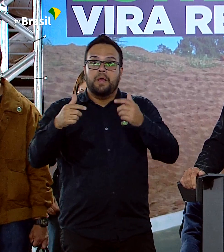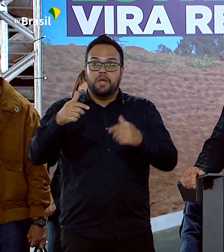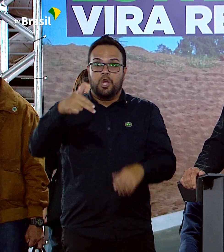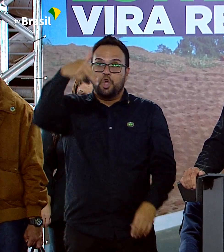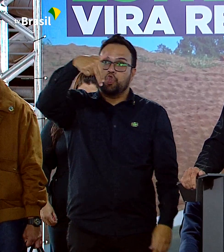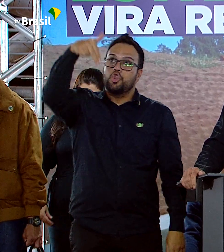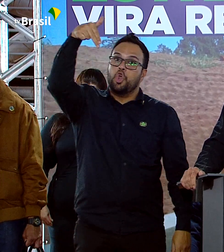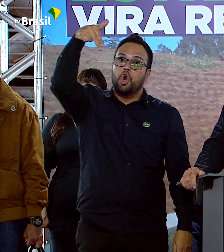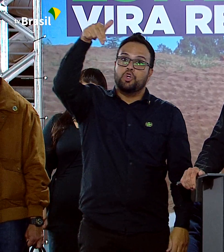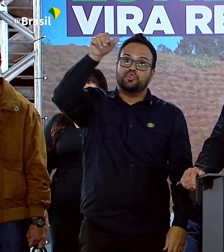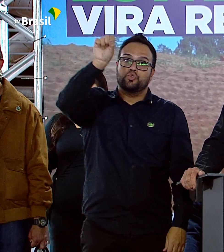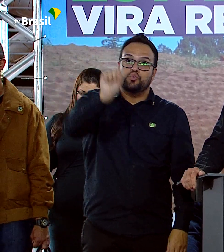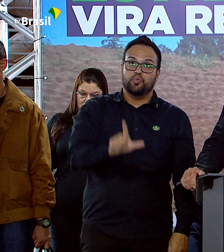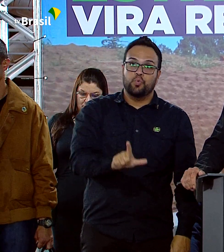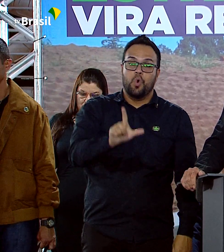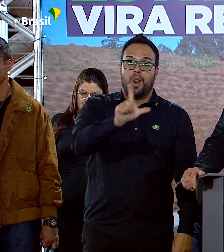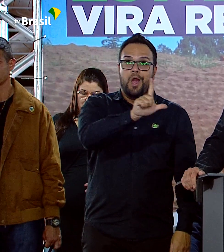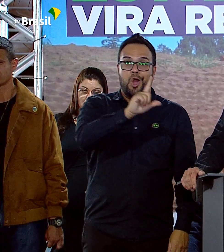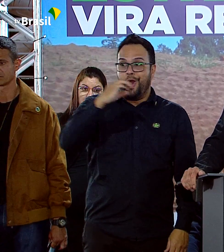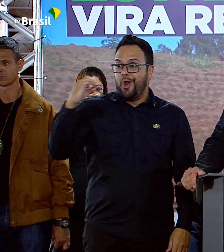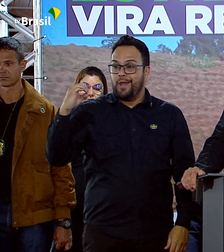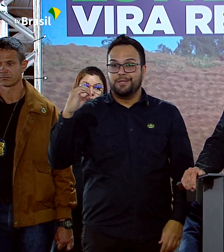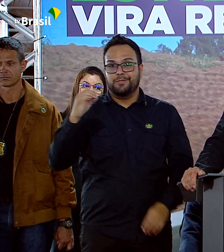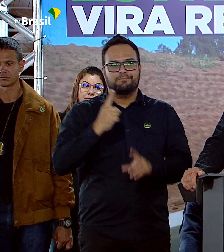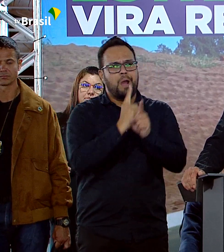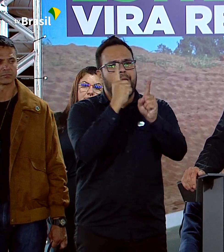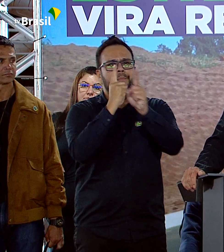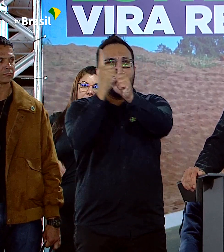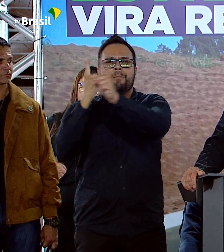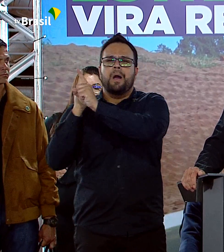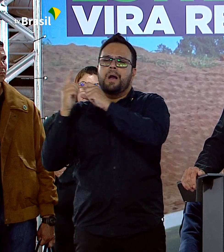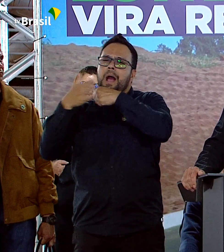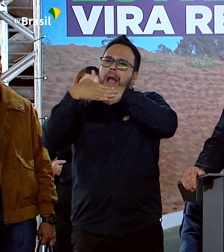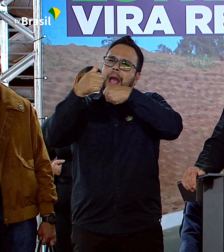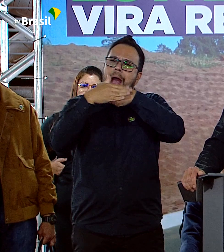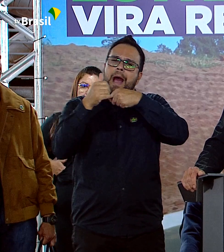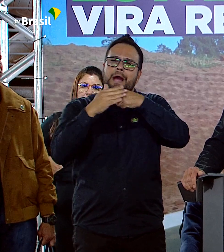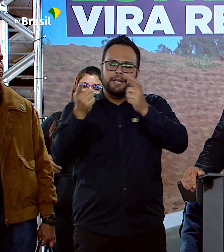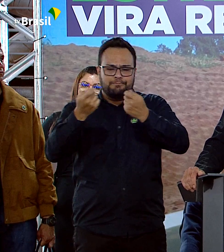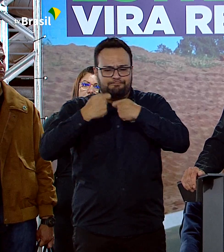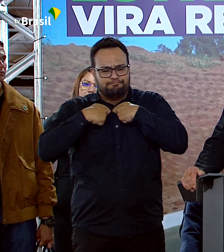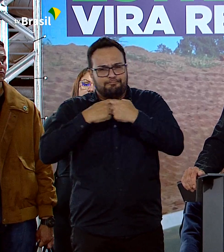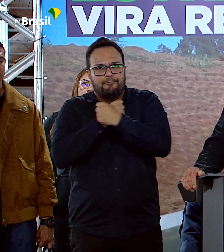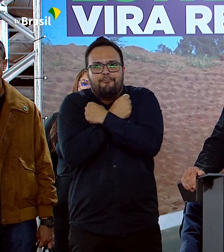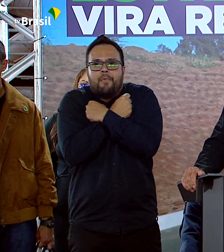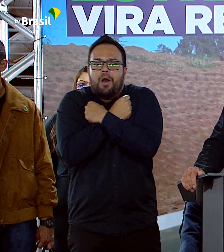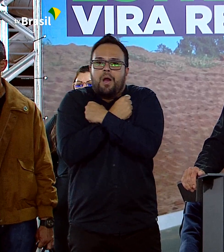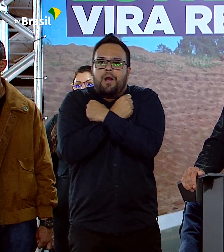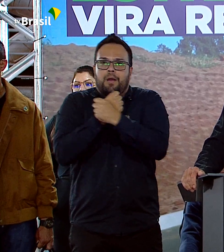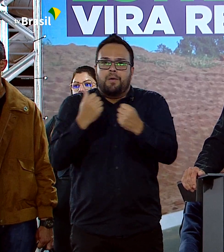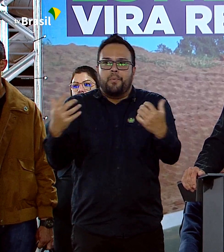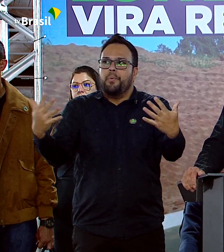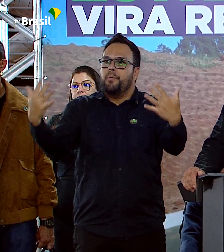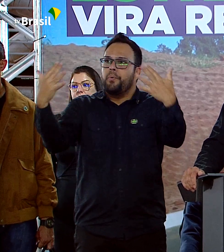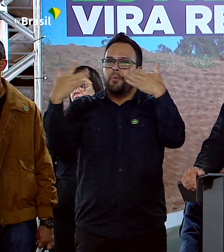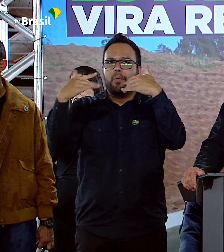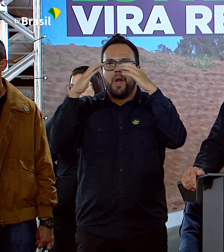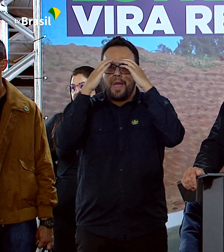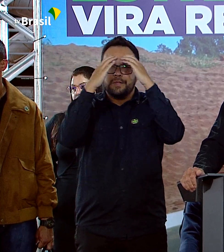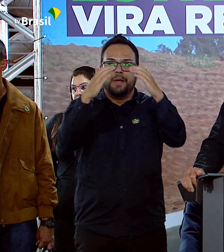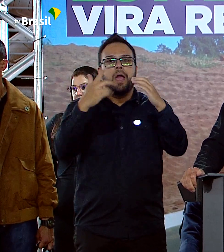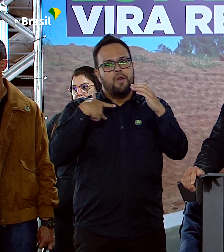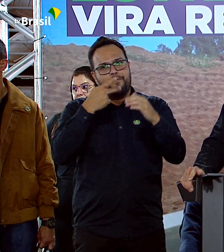encontramos o carinho, o afeto e o calor. E diz eles que a